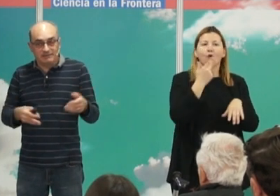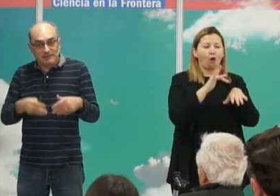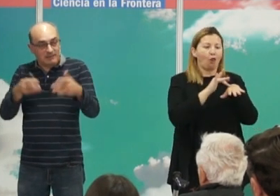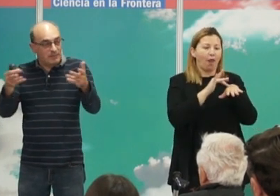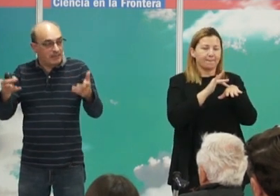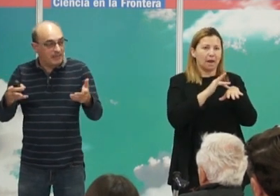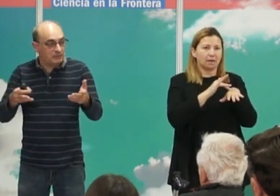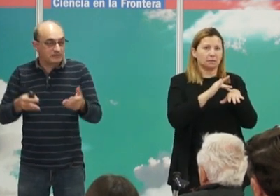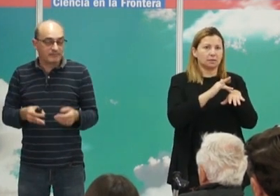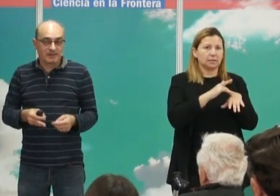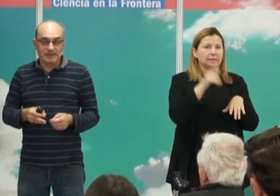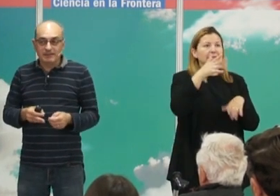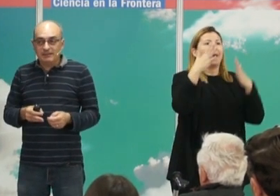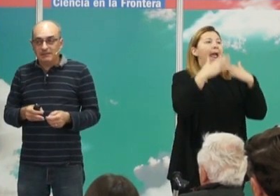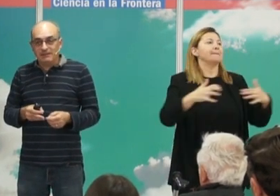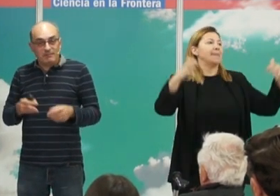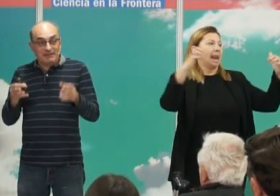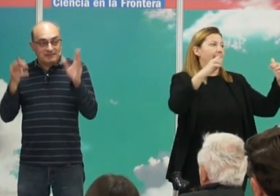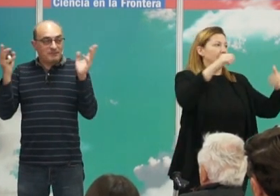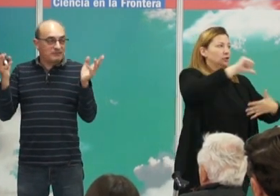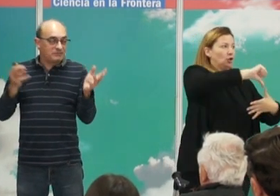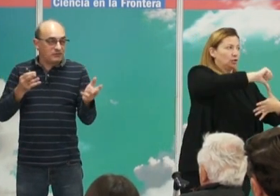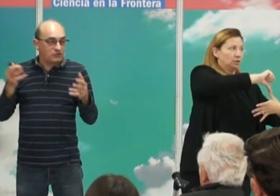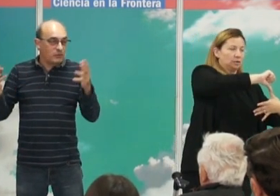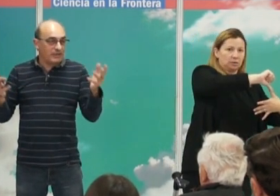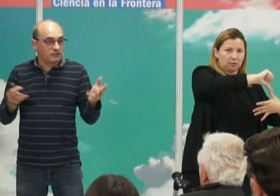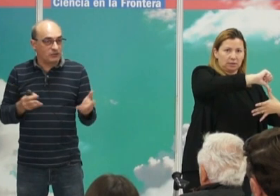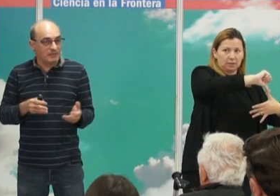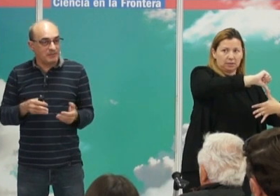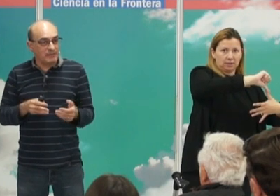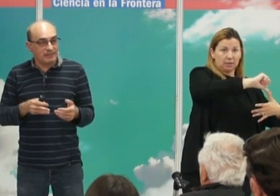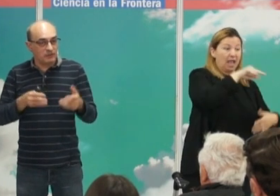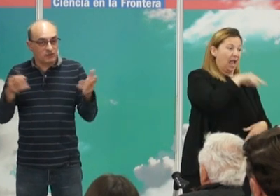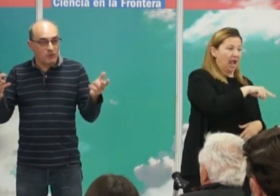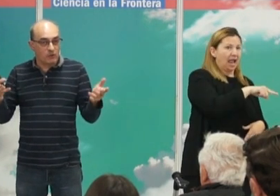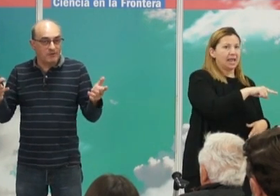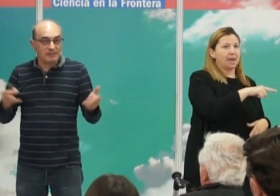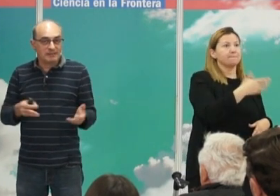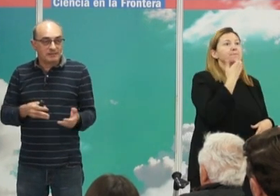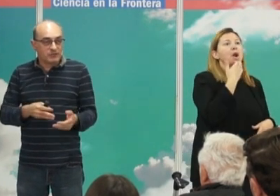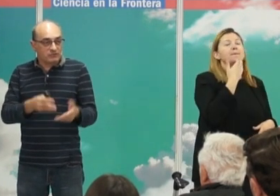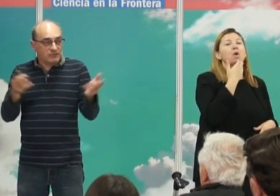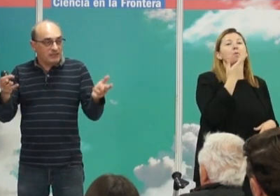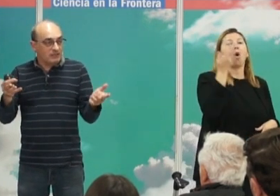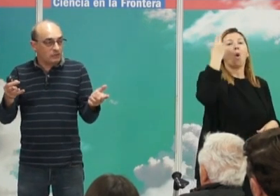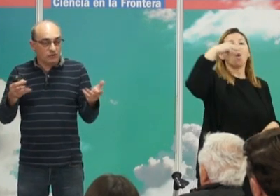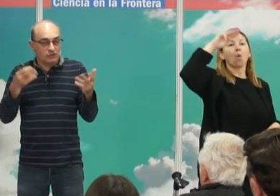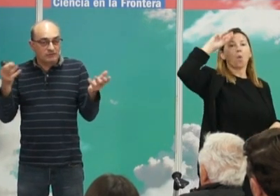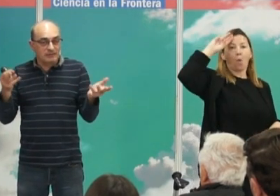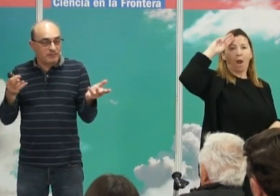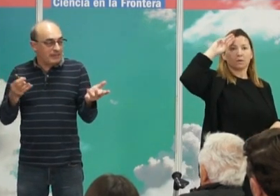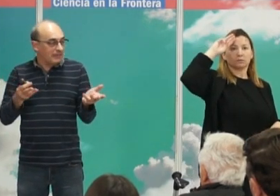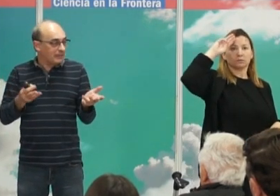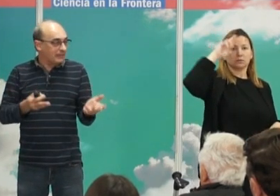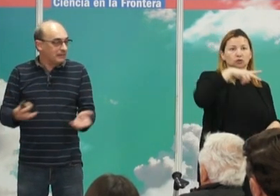dirigentes si vas al parlamento y en países que además se supone que son más igualitarios como Cuba pues todos